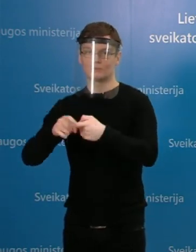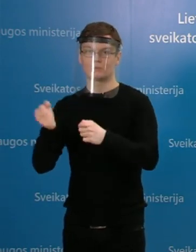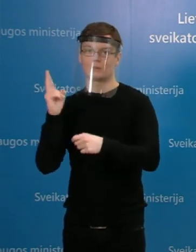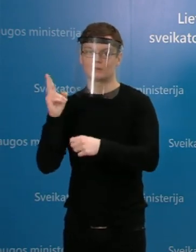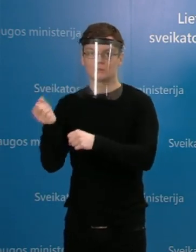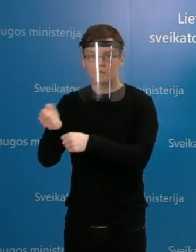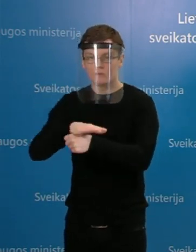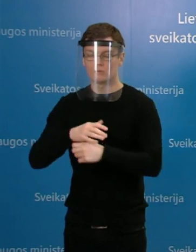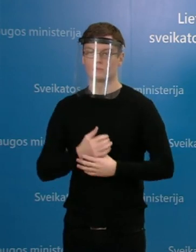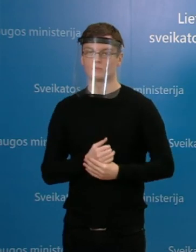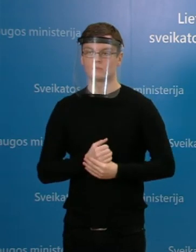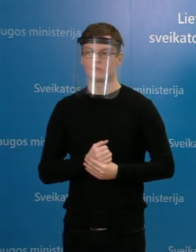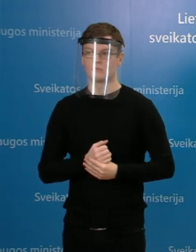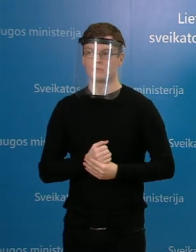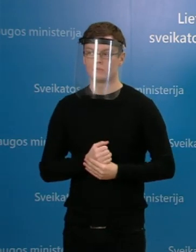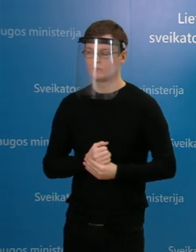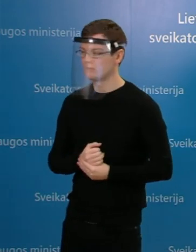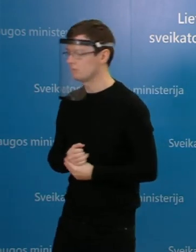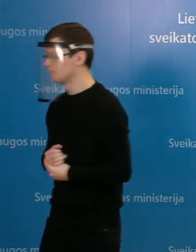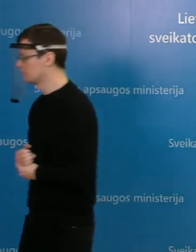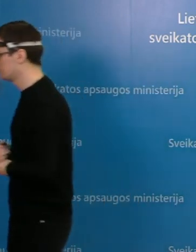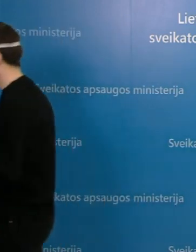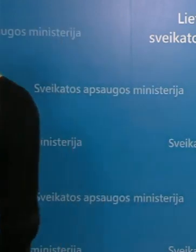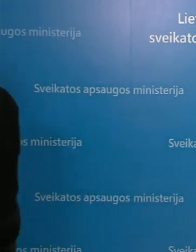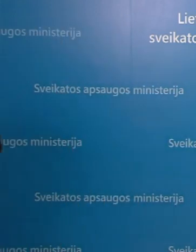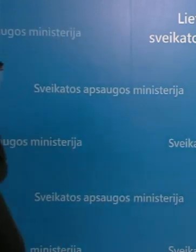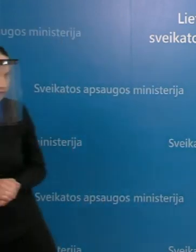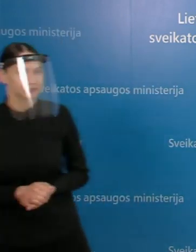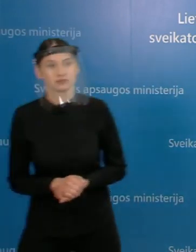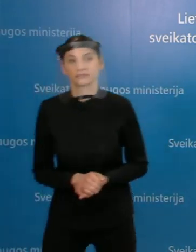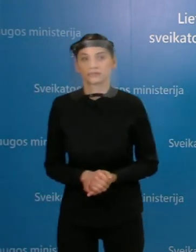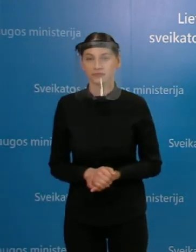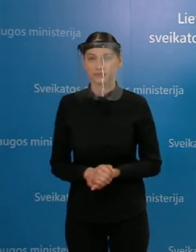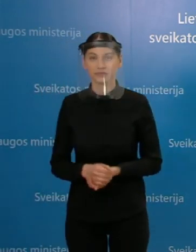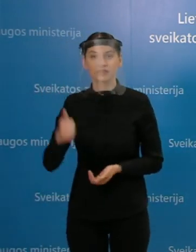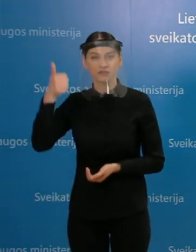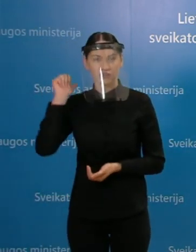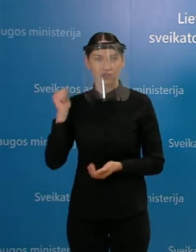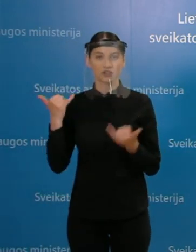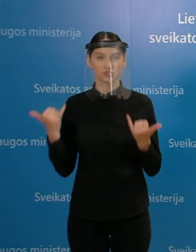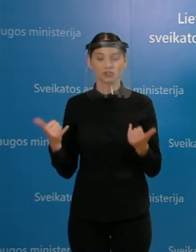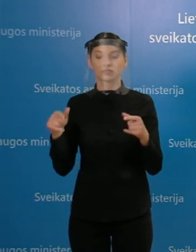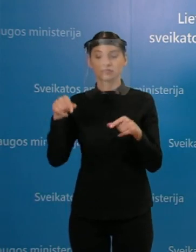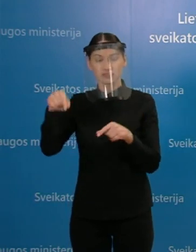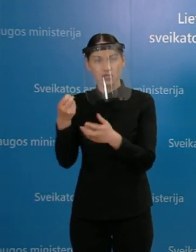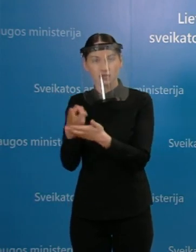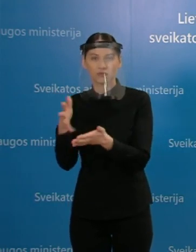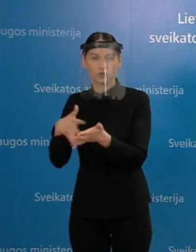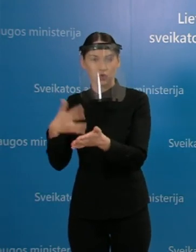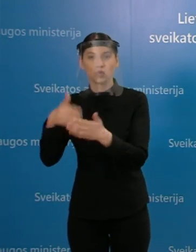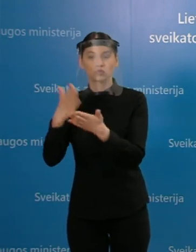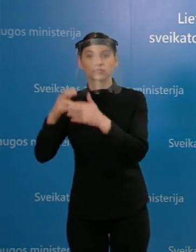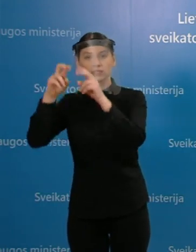asmenimis. Vėlgi tiek vakar, tiek šiandien šioje lygoninėje yra atliekami COVID-19 tyrimai visiems šios